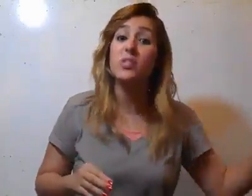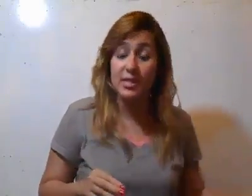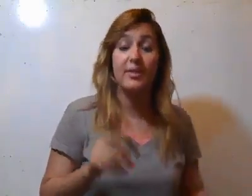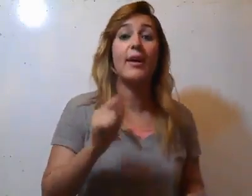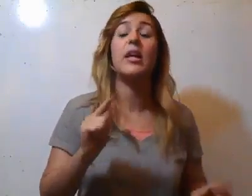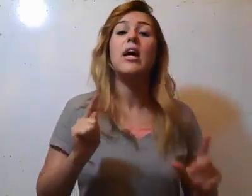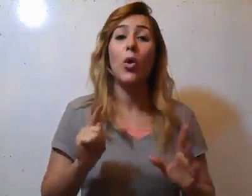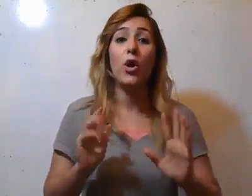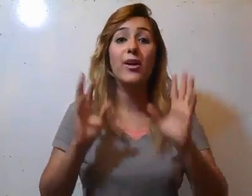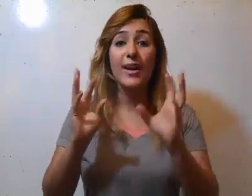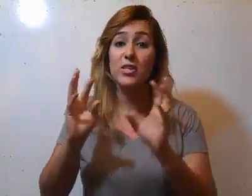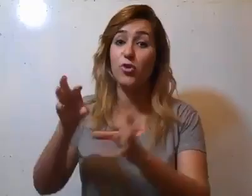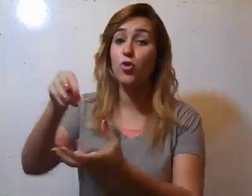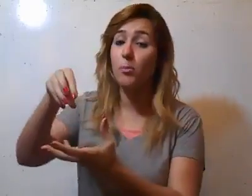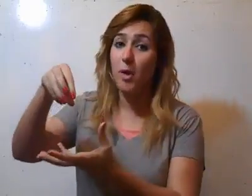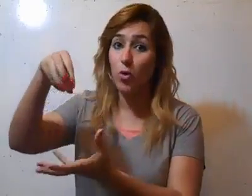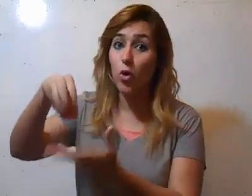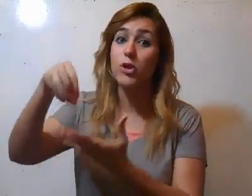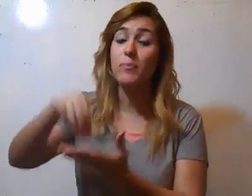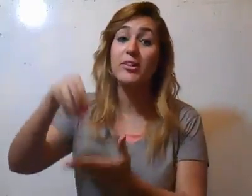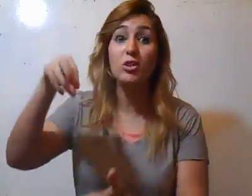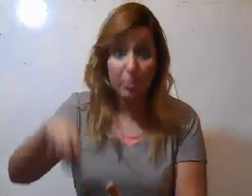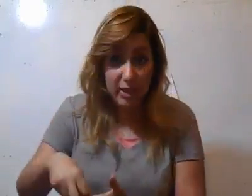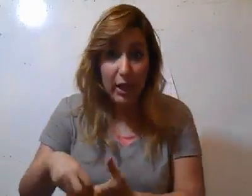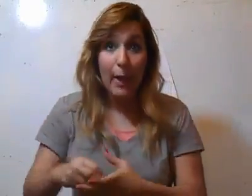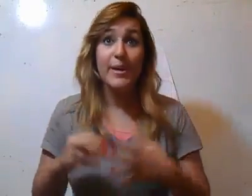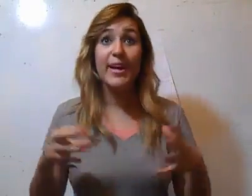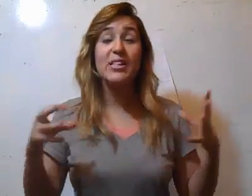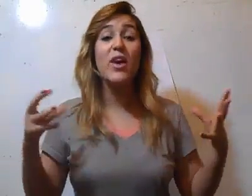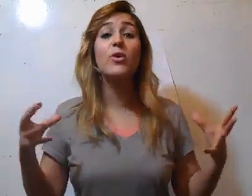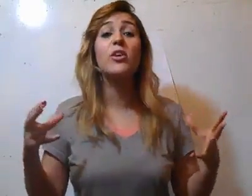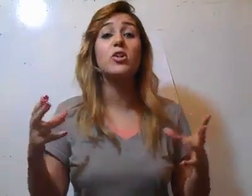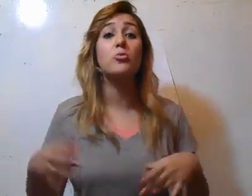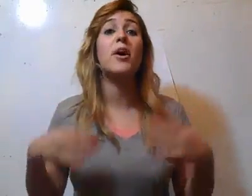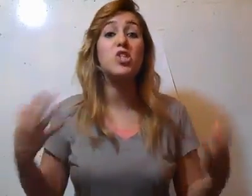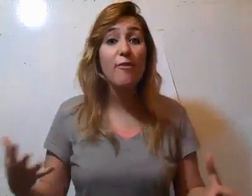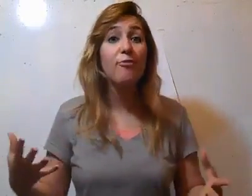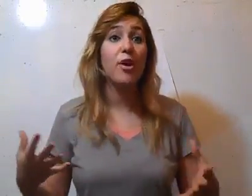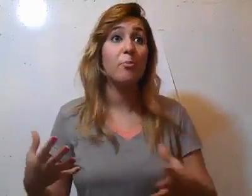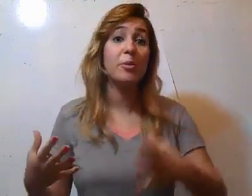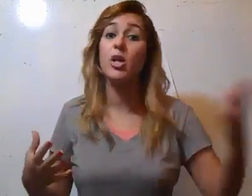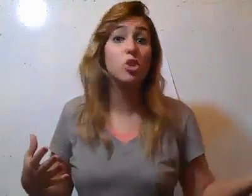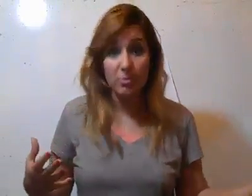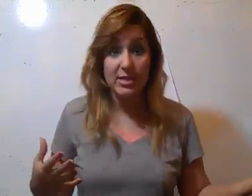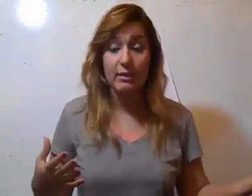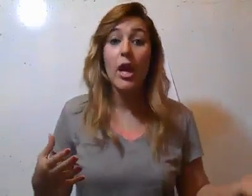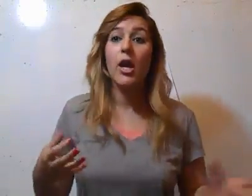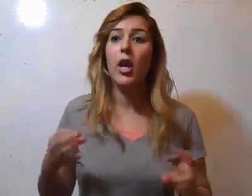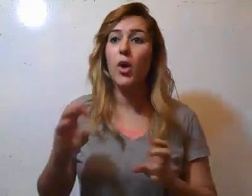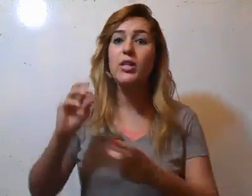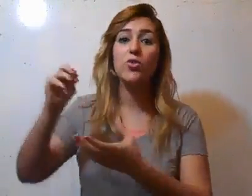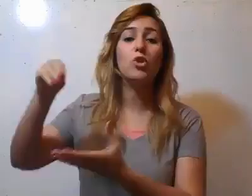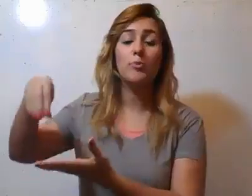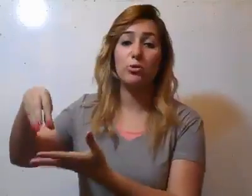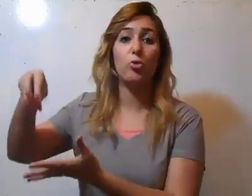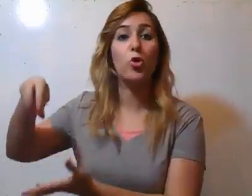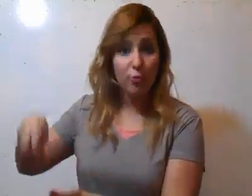الست